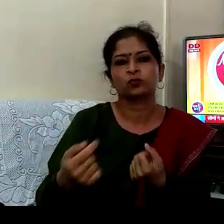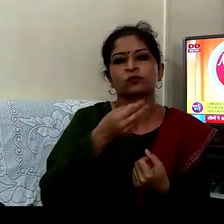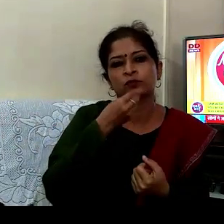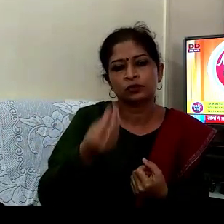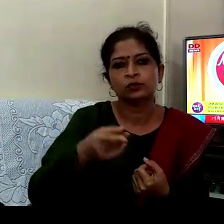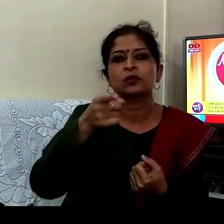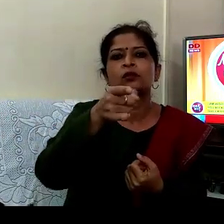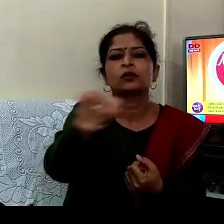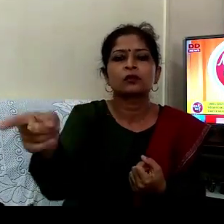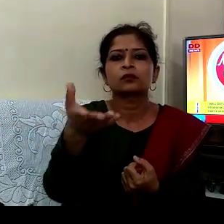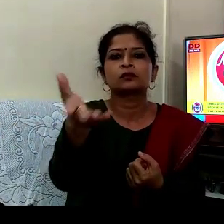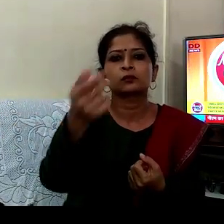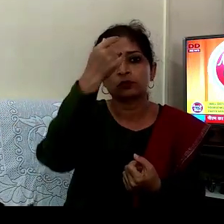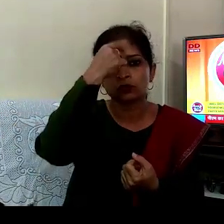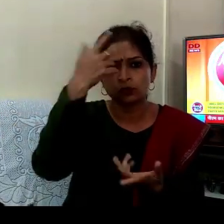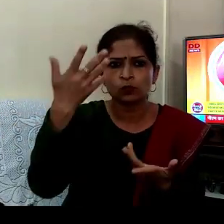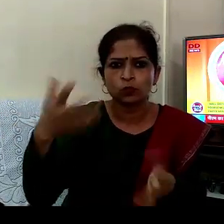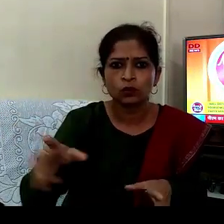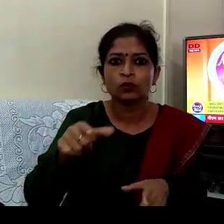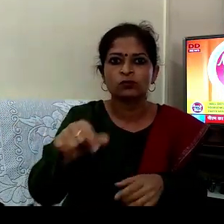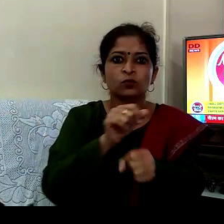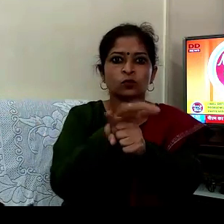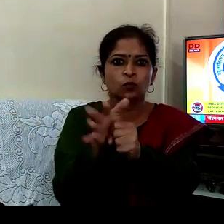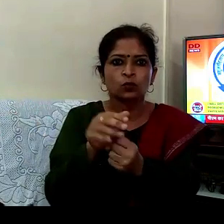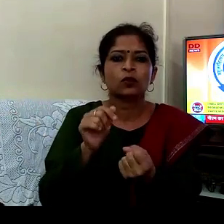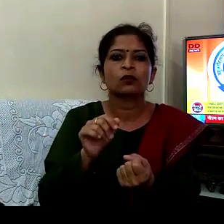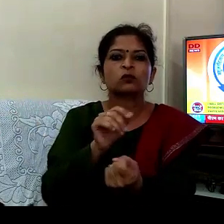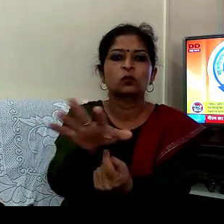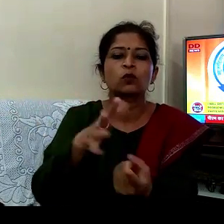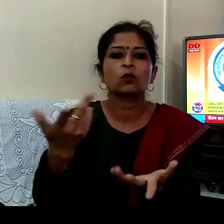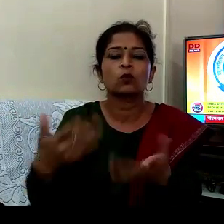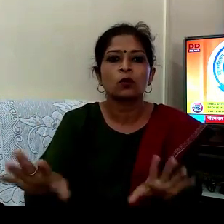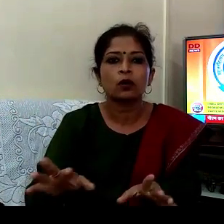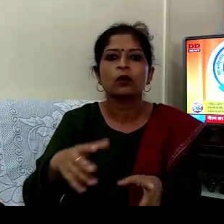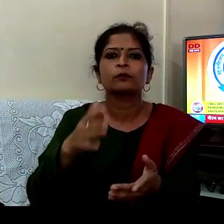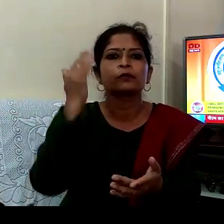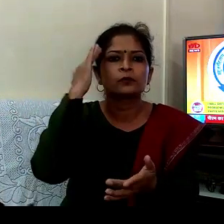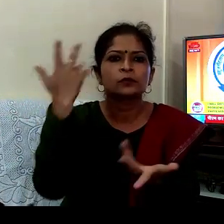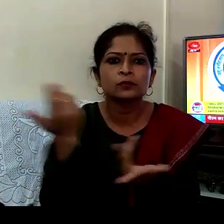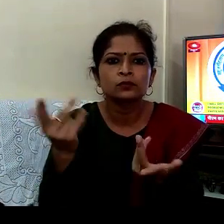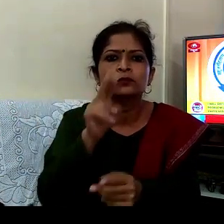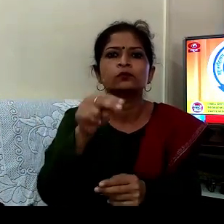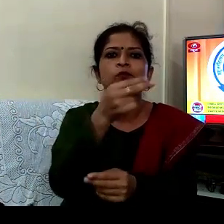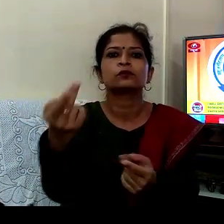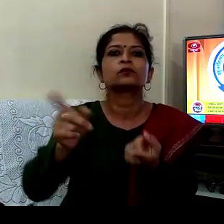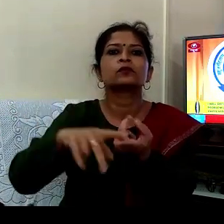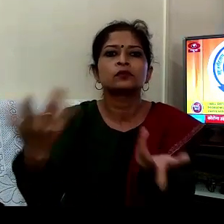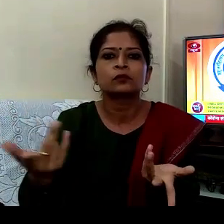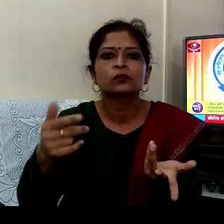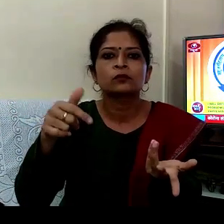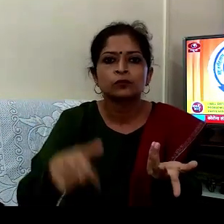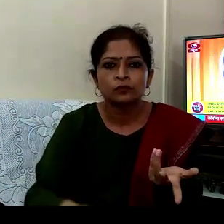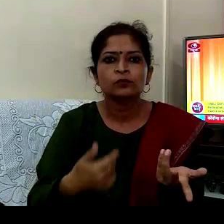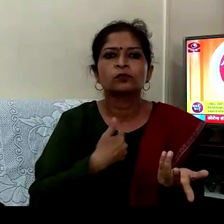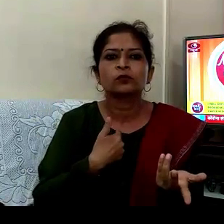کہ آپ کو یہ سمجھ سنکرمن کا پتہ کیسے چلا کیا ہوا اسپطال میں کیا ہوا تاکہ میں